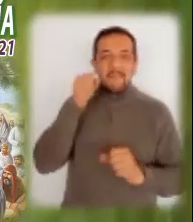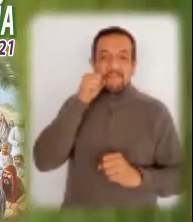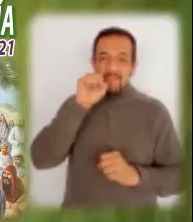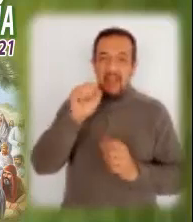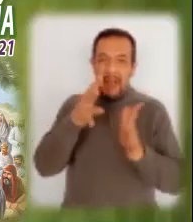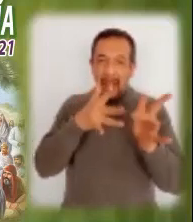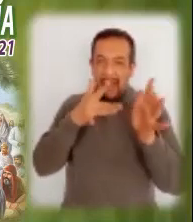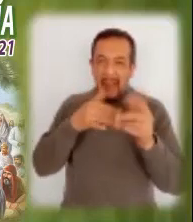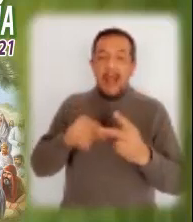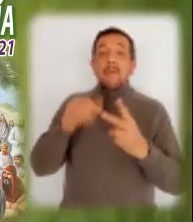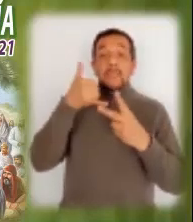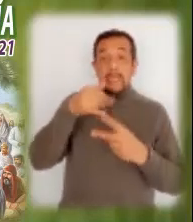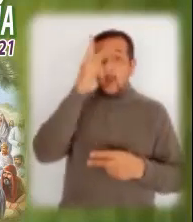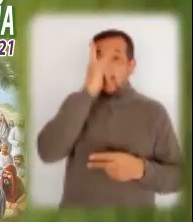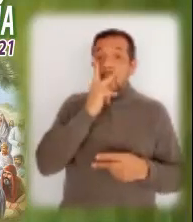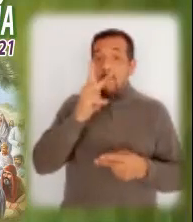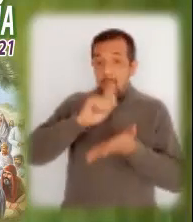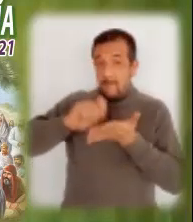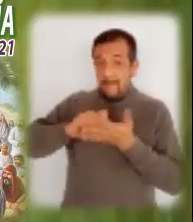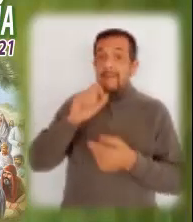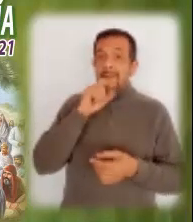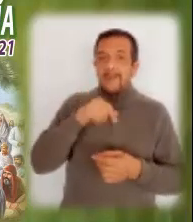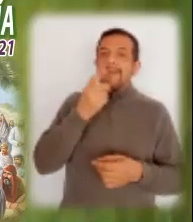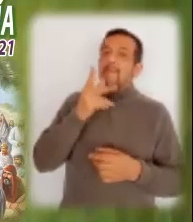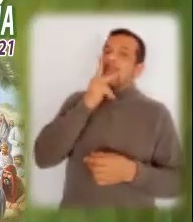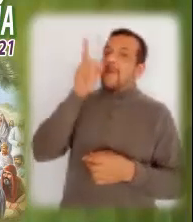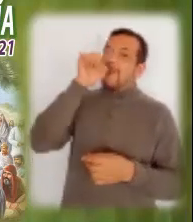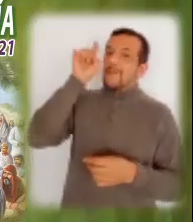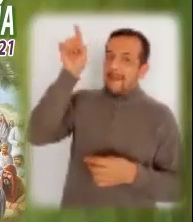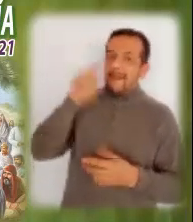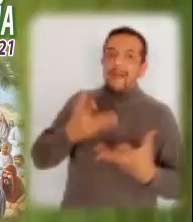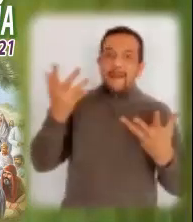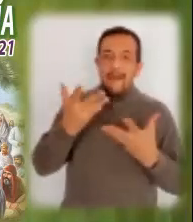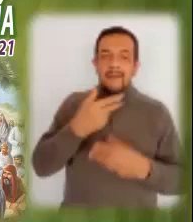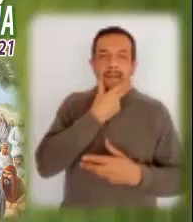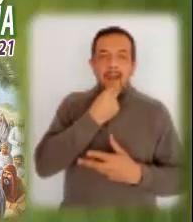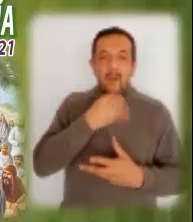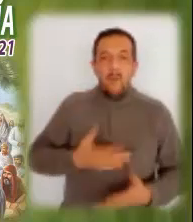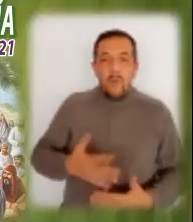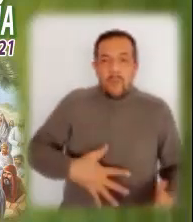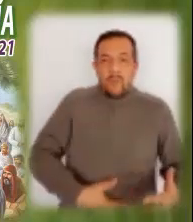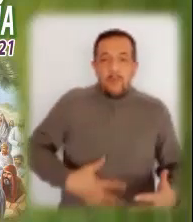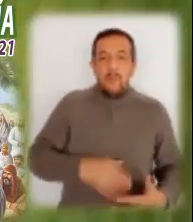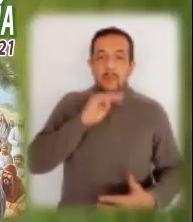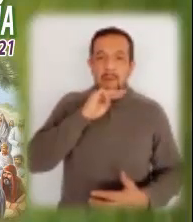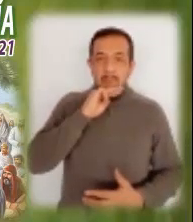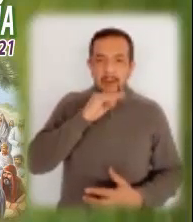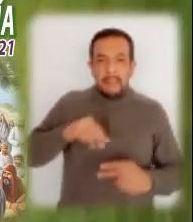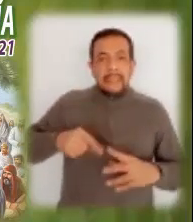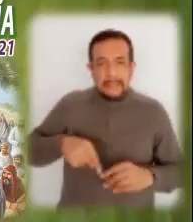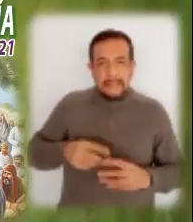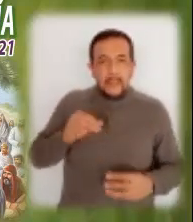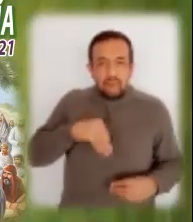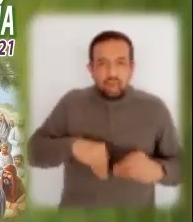y los profetas, diciéndonos también que Dios va tejiendo en el seno materno a la persona